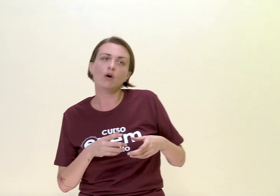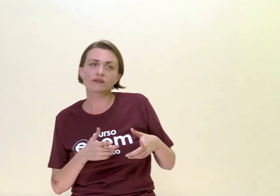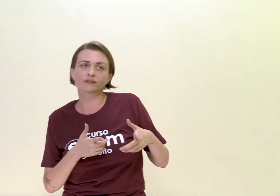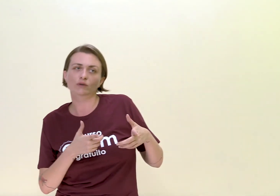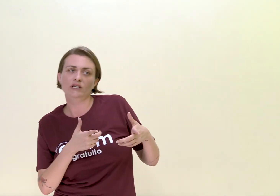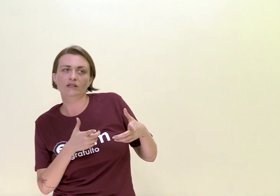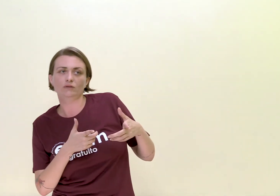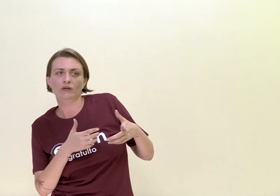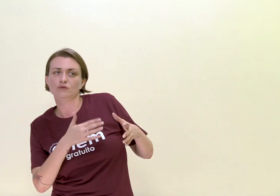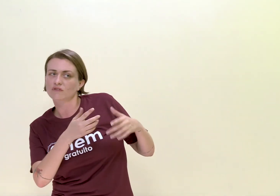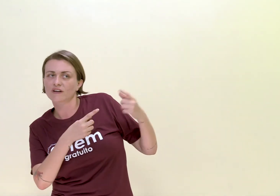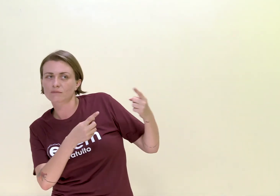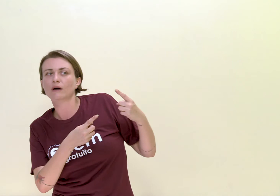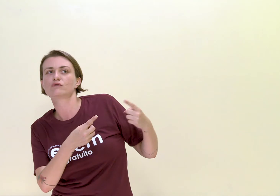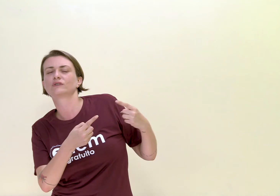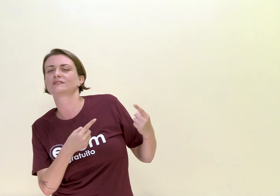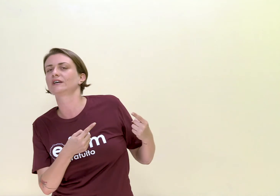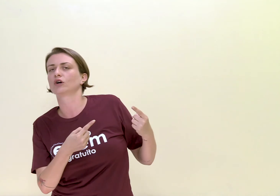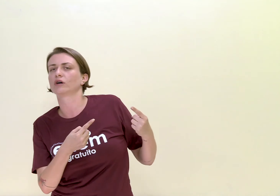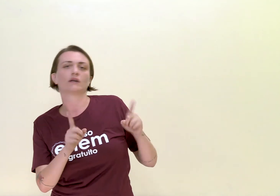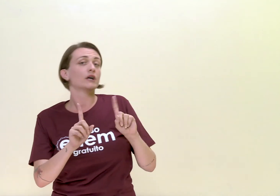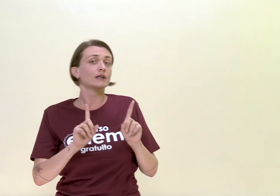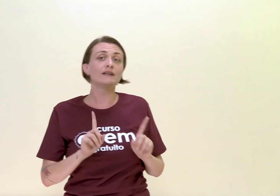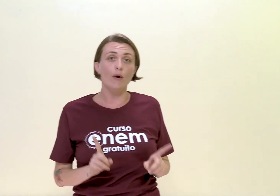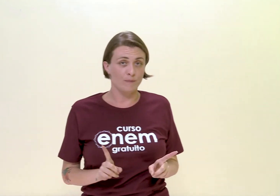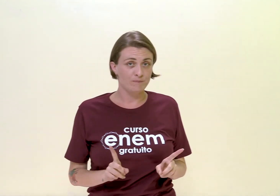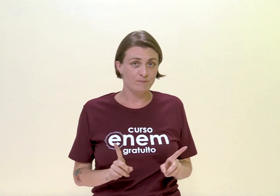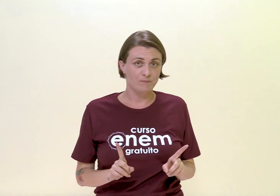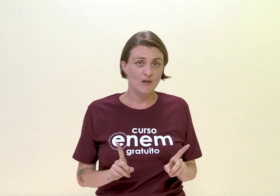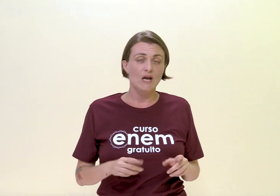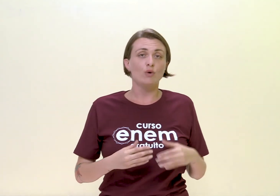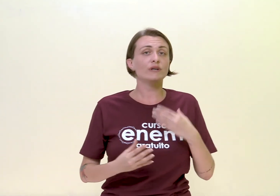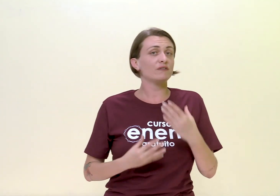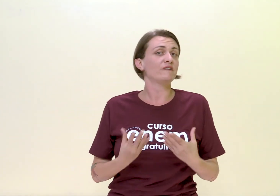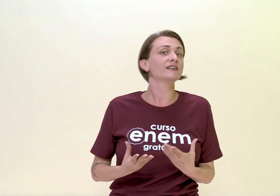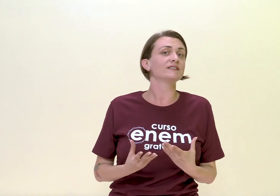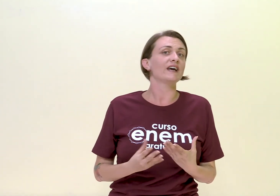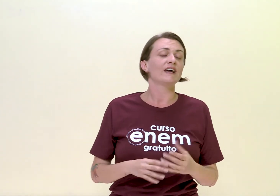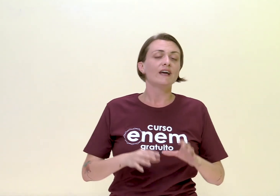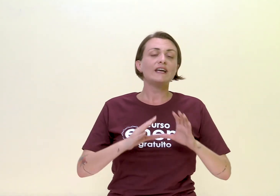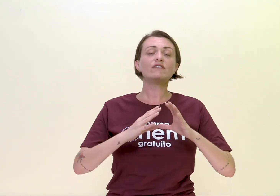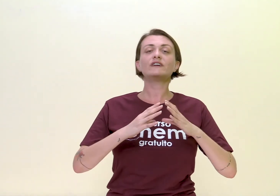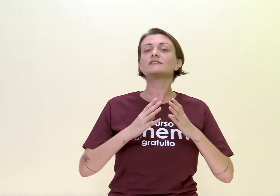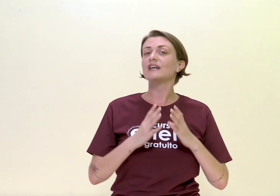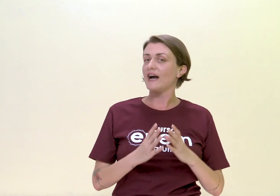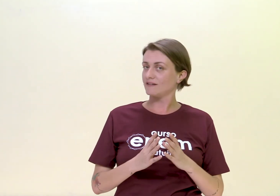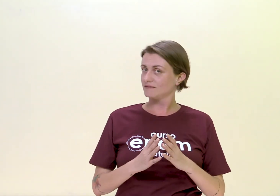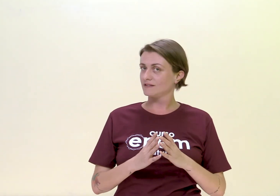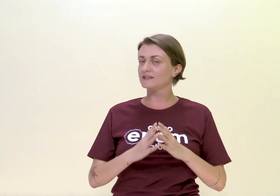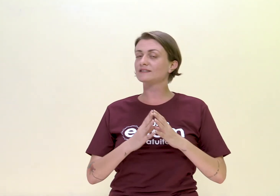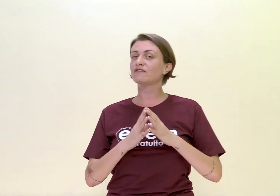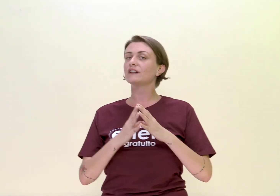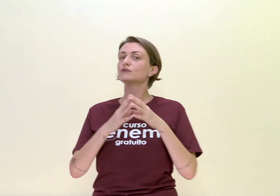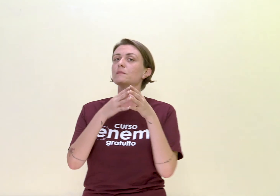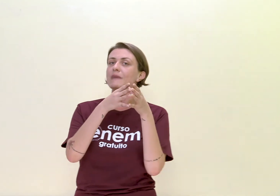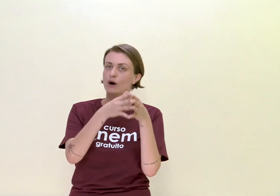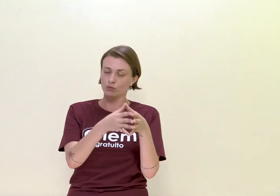oi seu querido, eu estou falando mal de você agora. Não. O que ele faz é, inventar, que está falando mal,